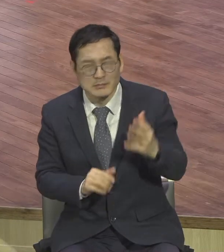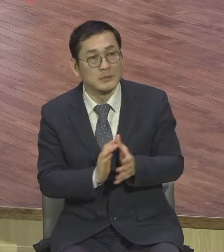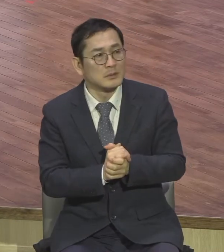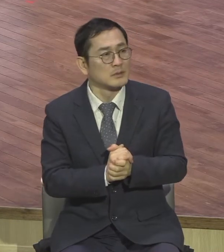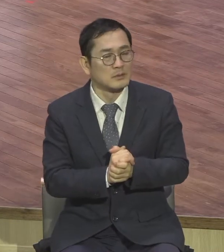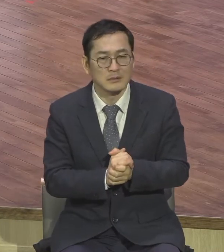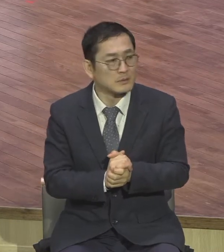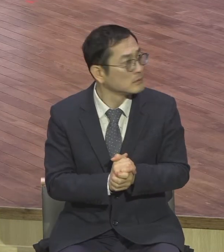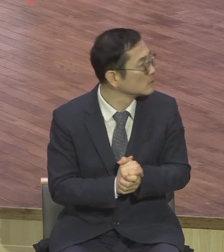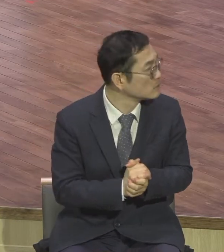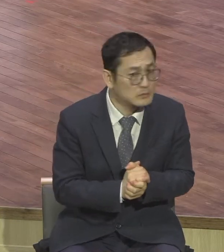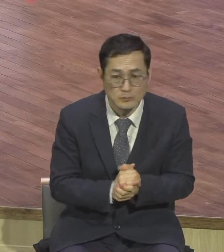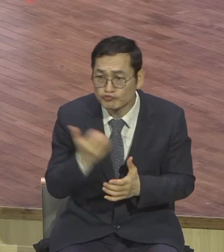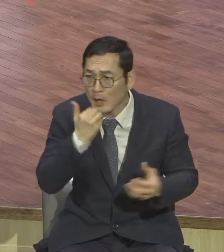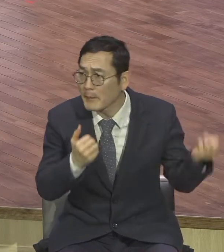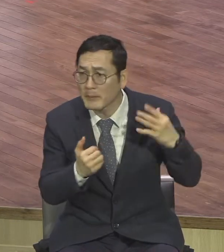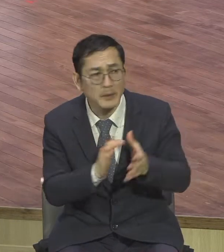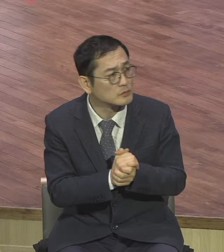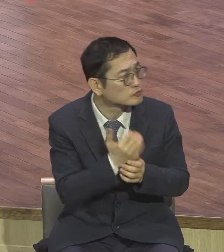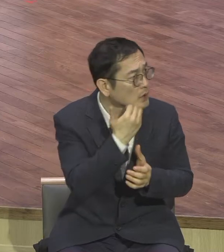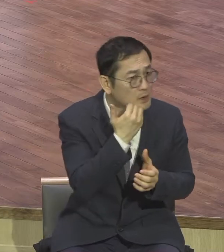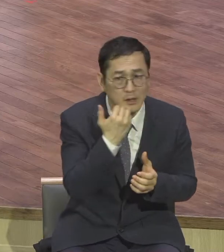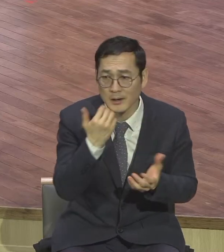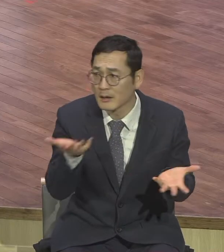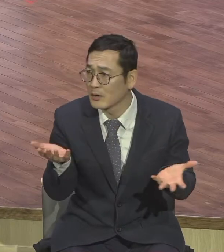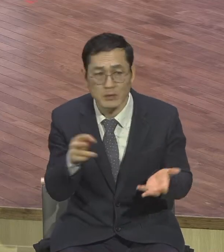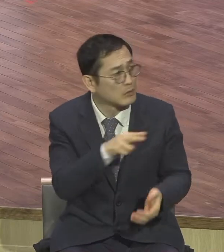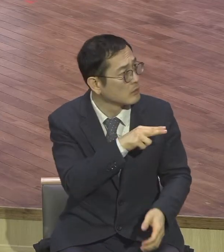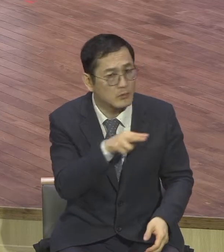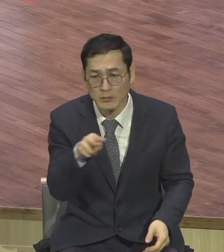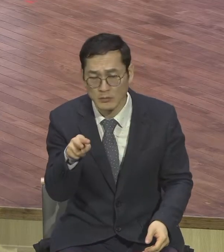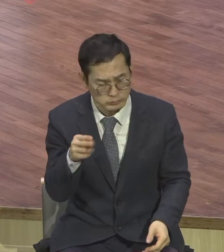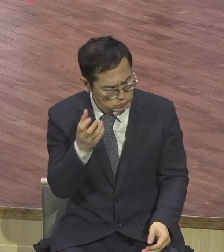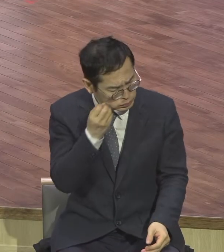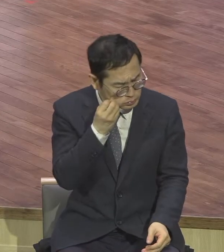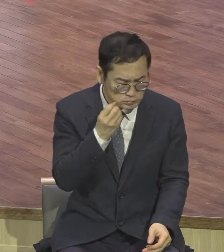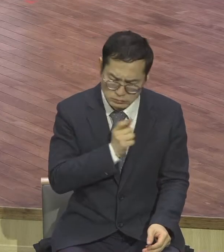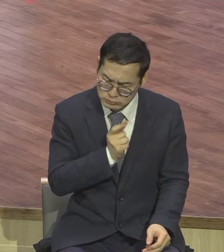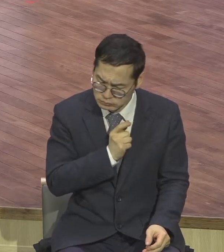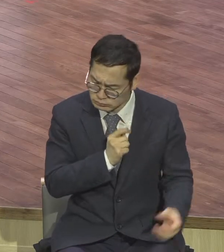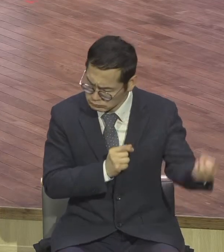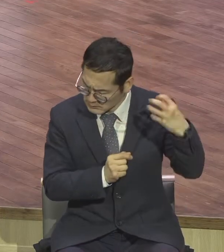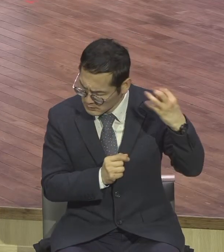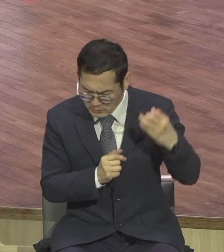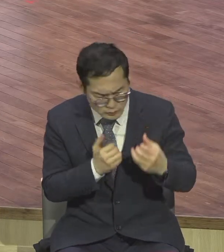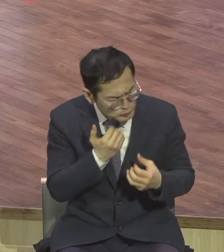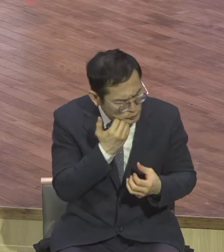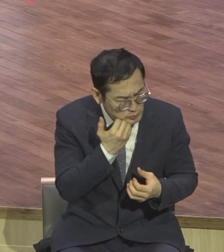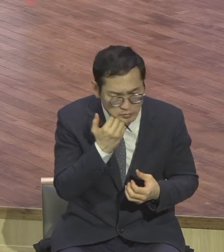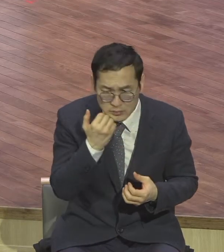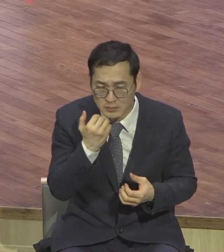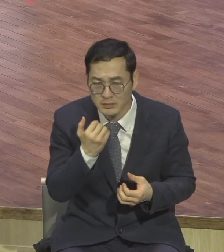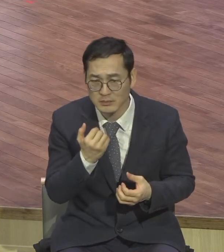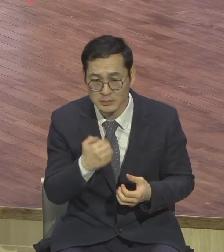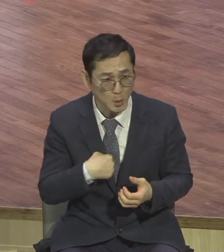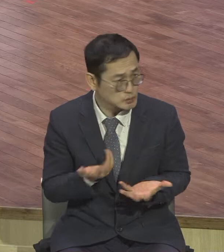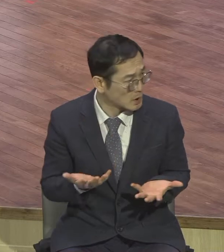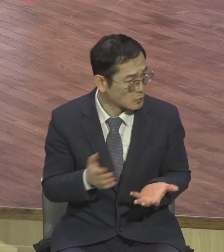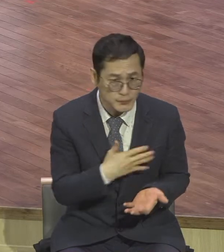주위를 들어보니까 아무도 없어요 누가 무슨 말을 했나 싶어서 아무도 자기 혼자 있어요 너가